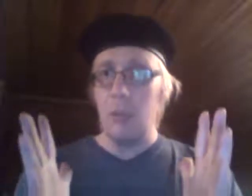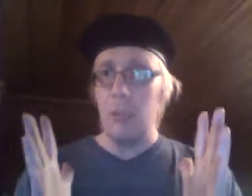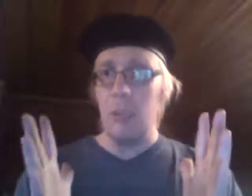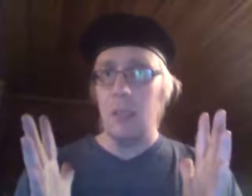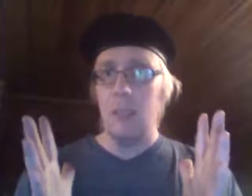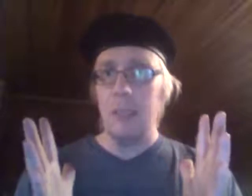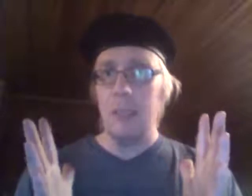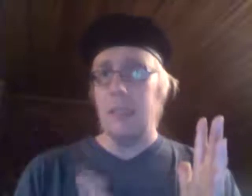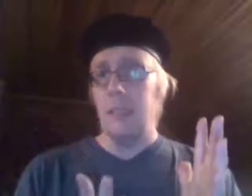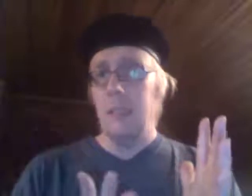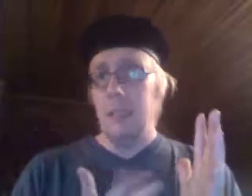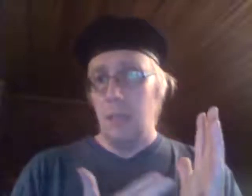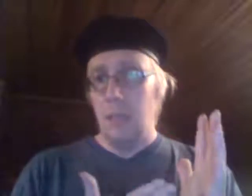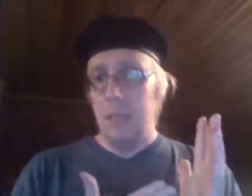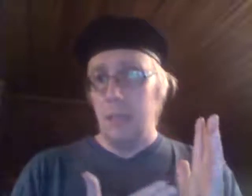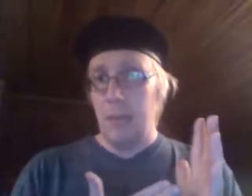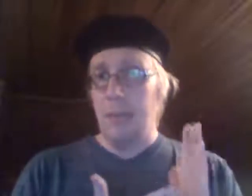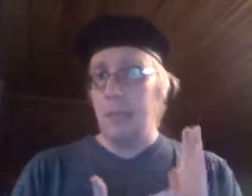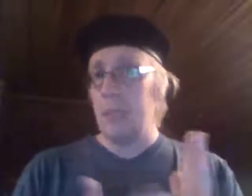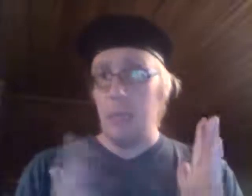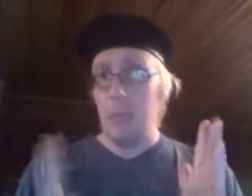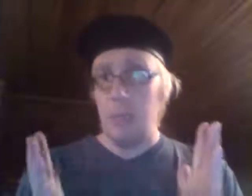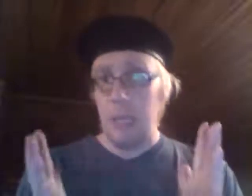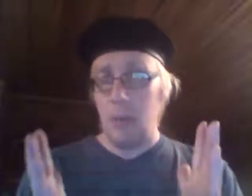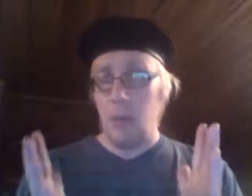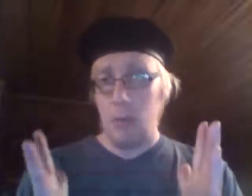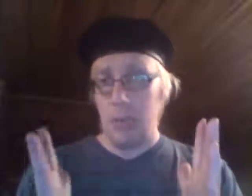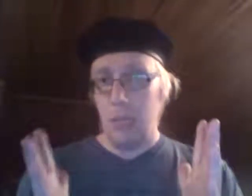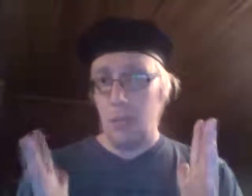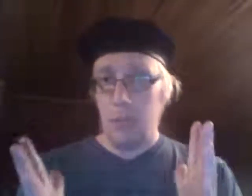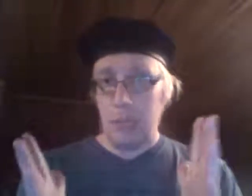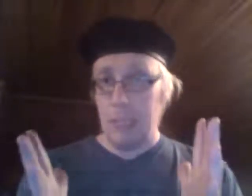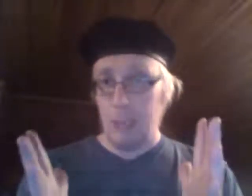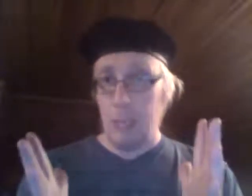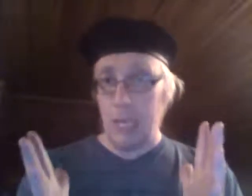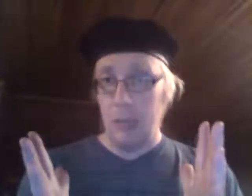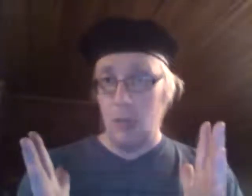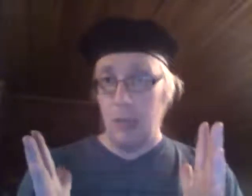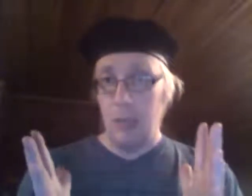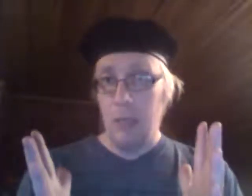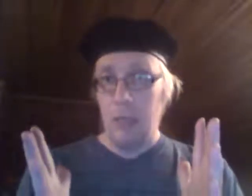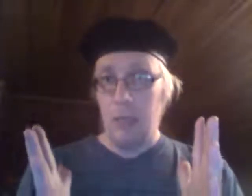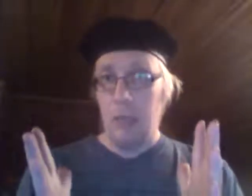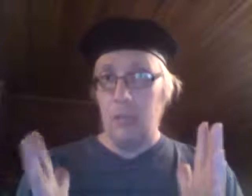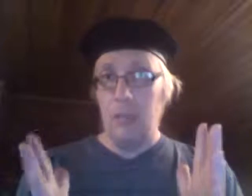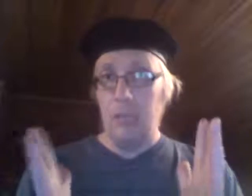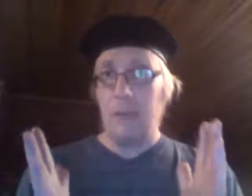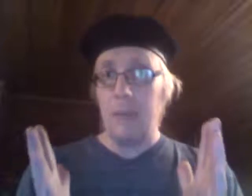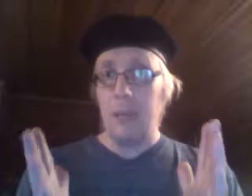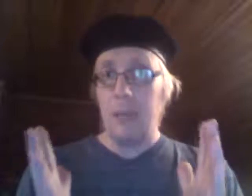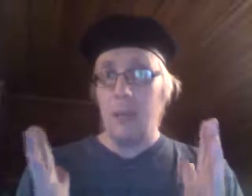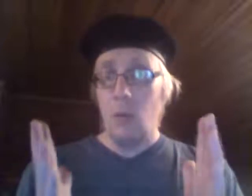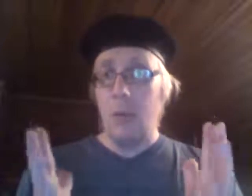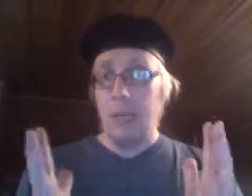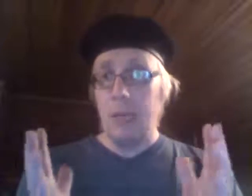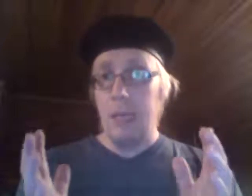osa Brasiliassa siellä on valtava väkivaltaa ja jossain määrin köyhyyttä ja muita, vaikka se onkin kehittyvä talous. Se tarvii kumminkin